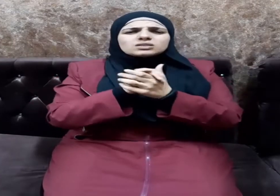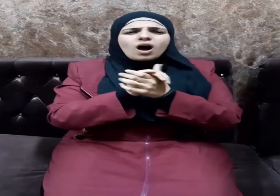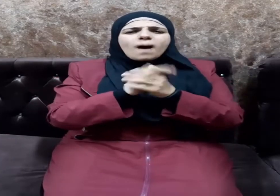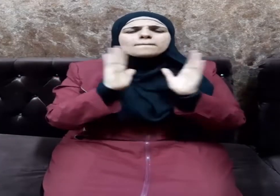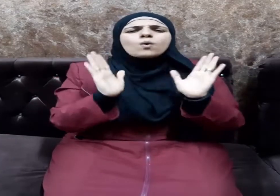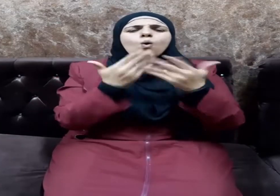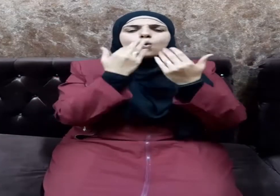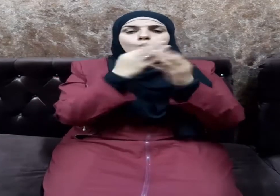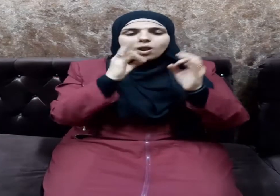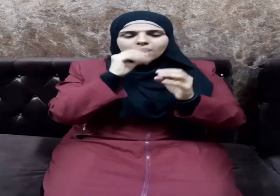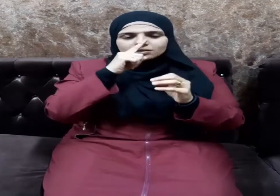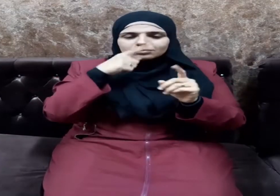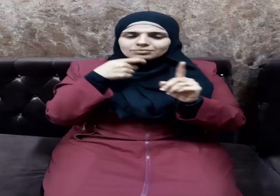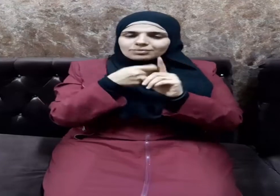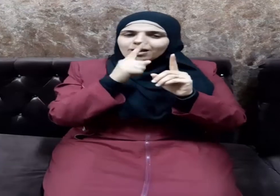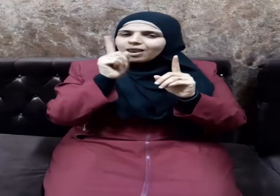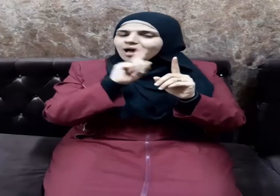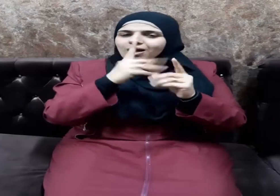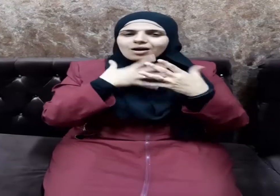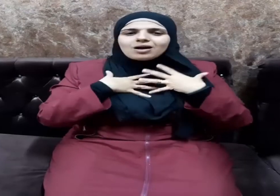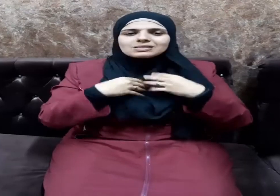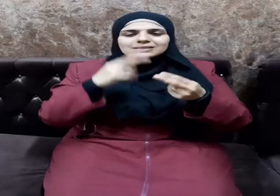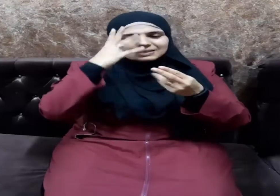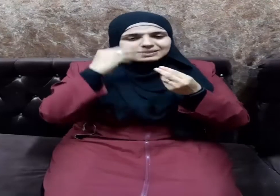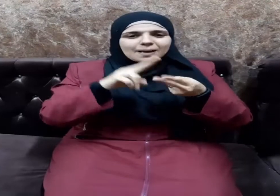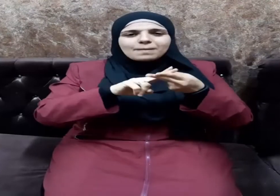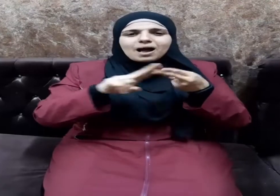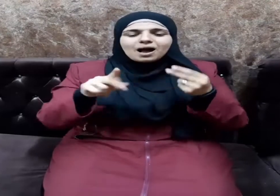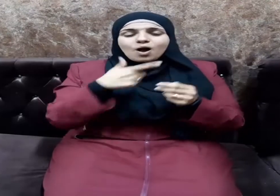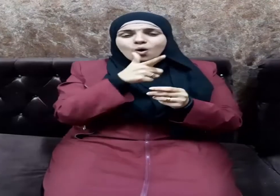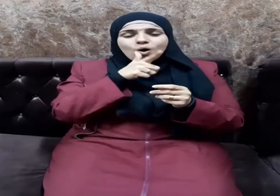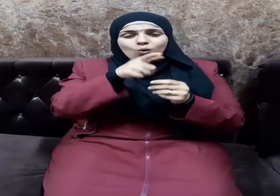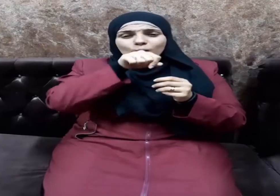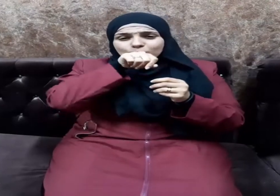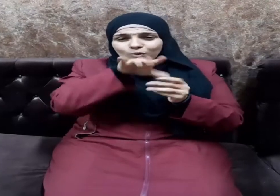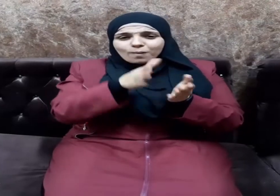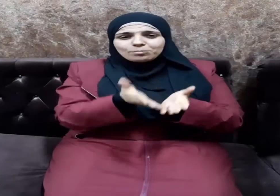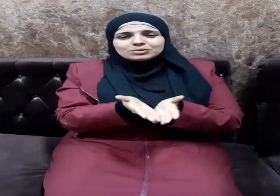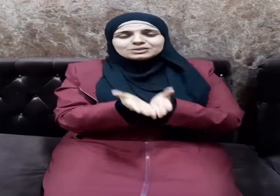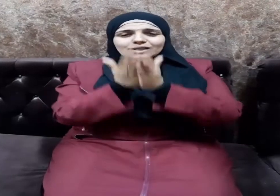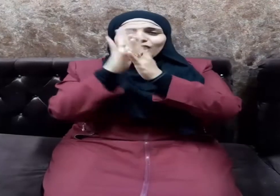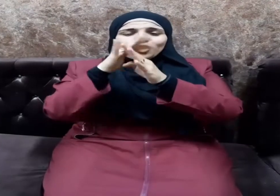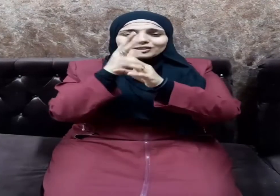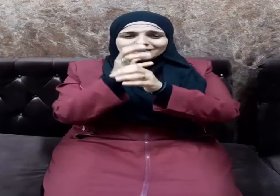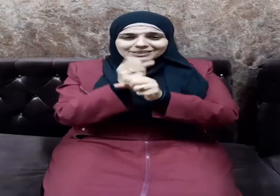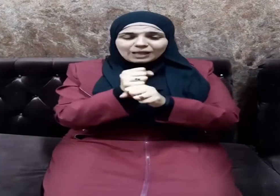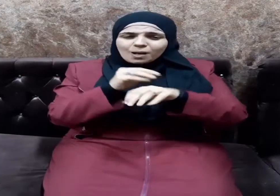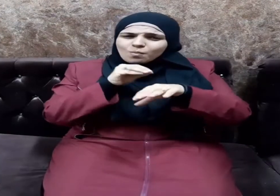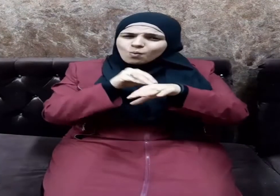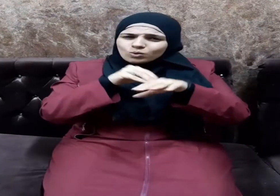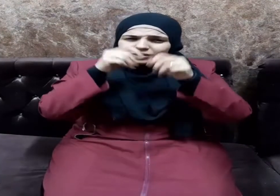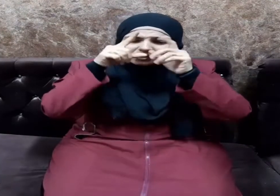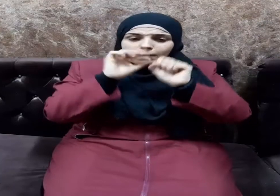بالجنب وما أكثر ما أوصى النبي صلى الله عليه وسلم بالجار